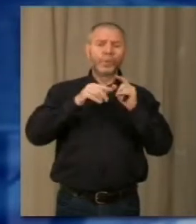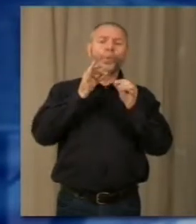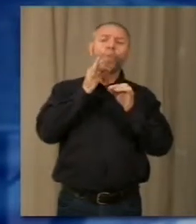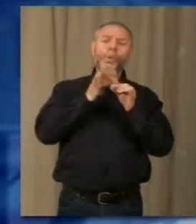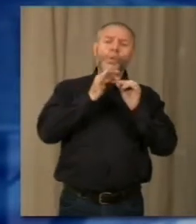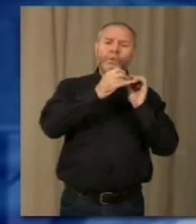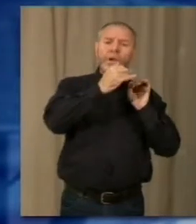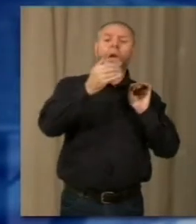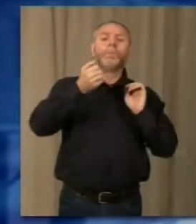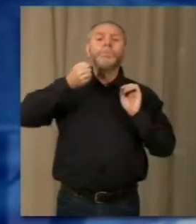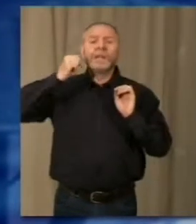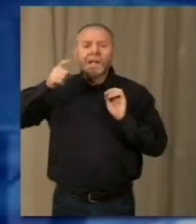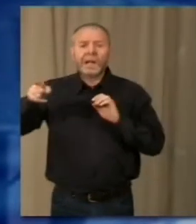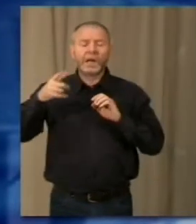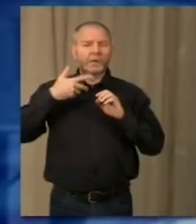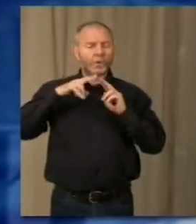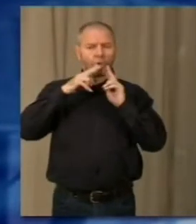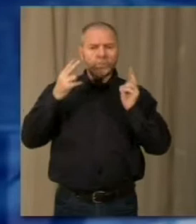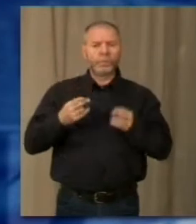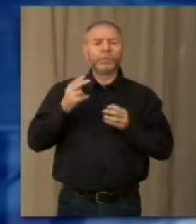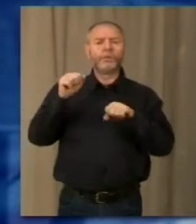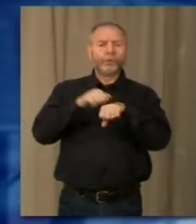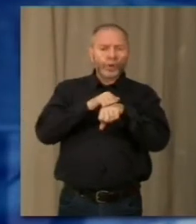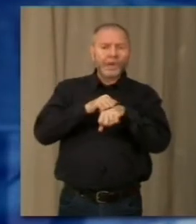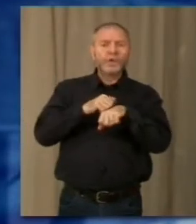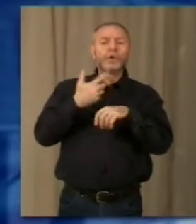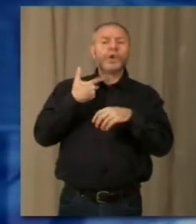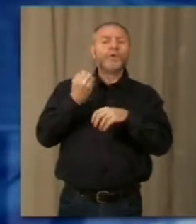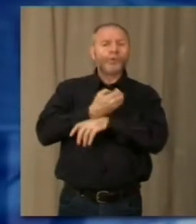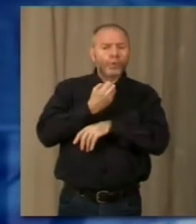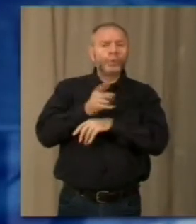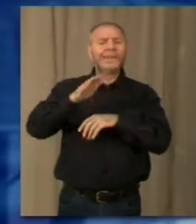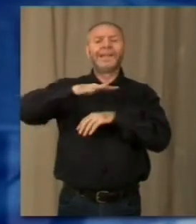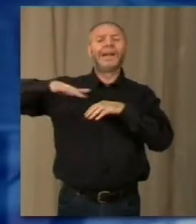il birrificio e il caseificio. Da non dimenticare anche il frutteto e l'orto.